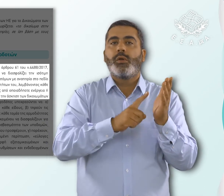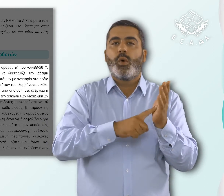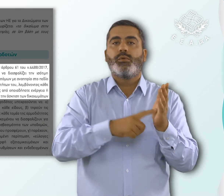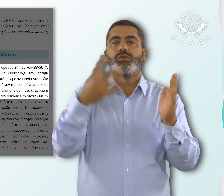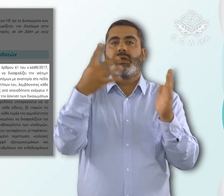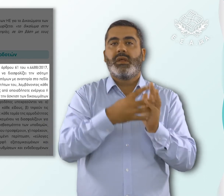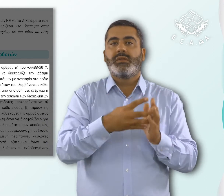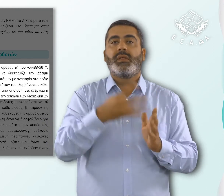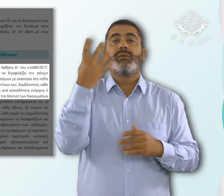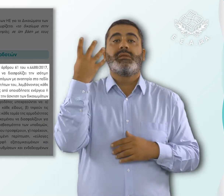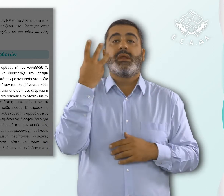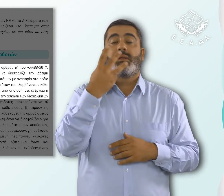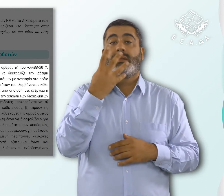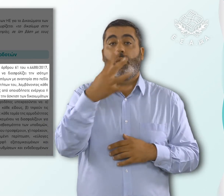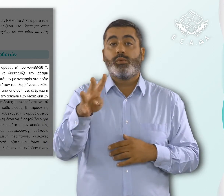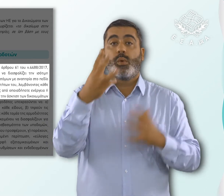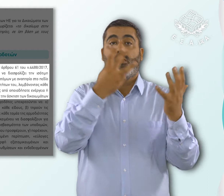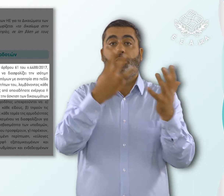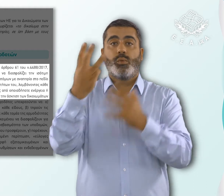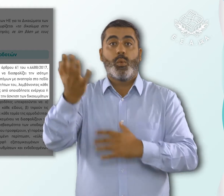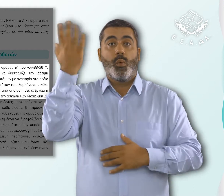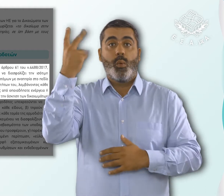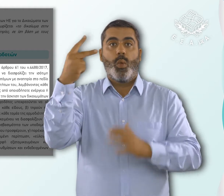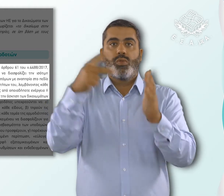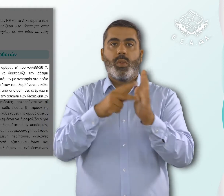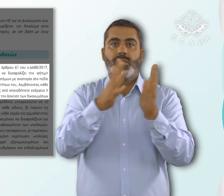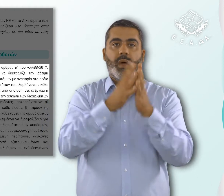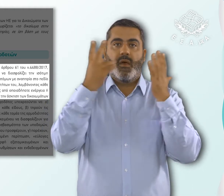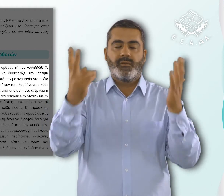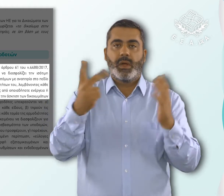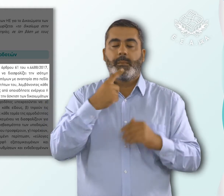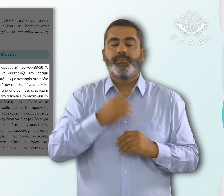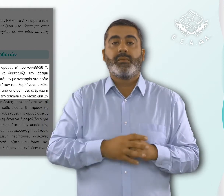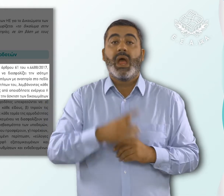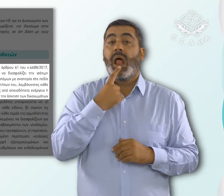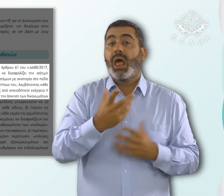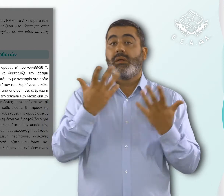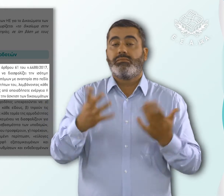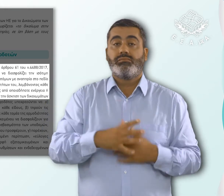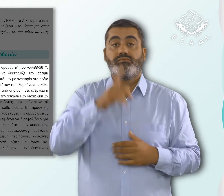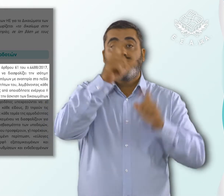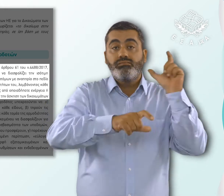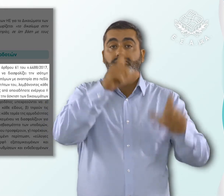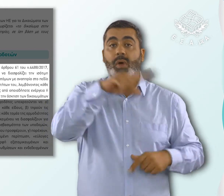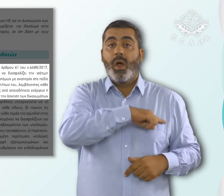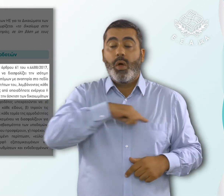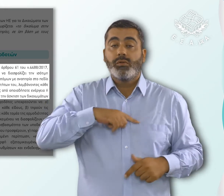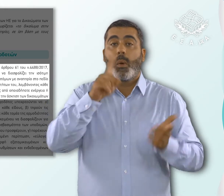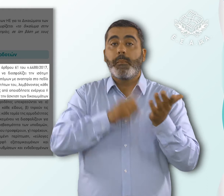4.488 του 2017, κάθε εργοδότης υποχρεούται να διασφαλίζει την ισότιμη